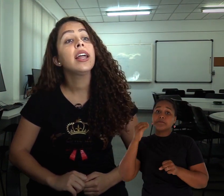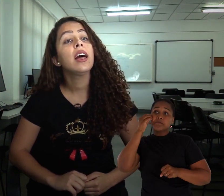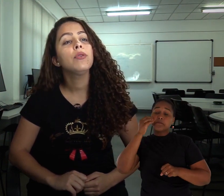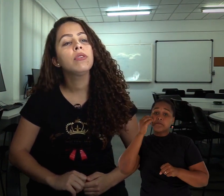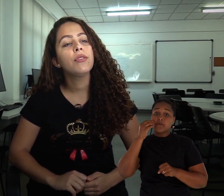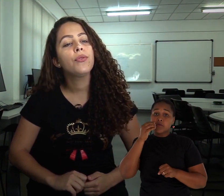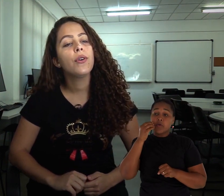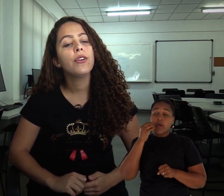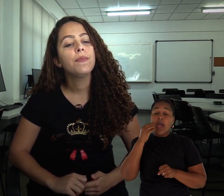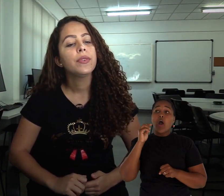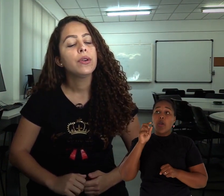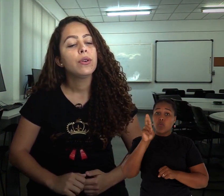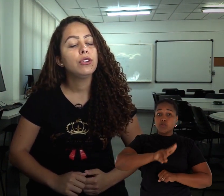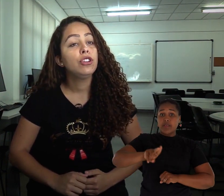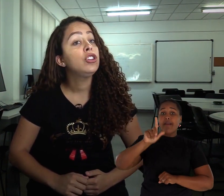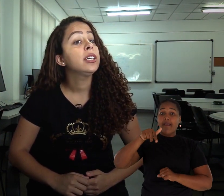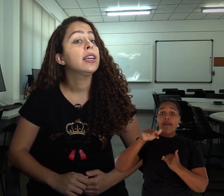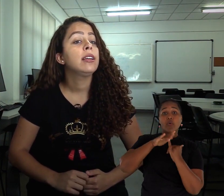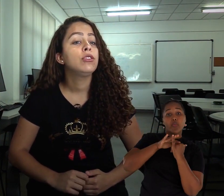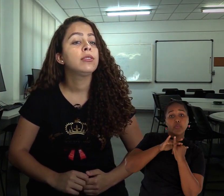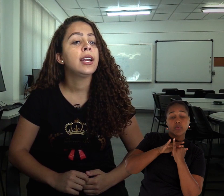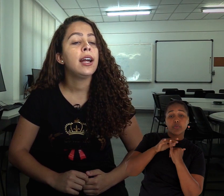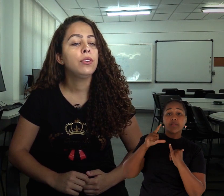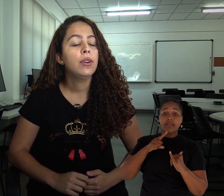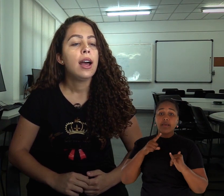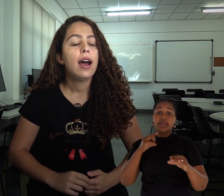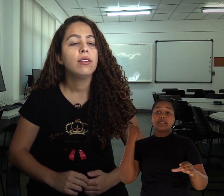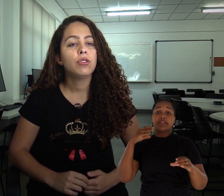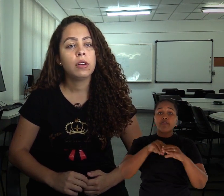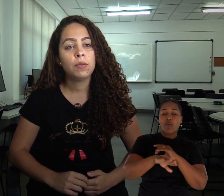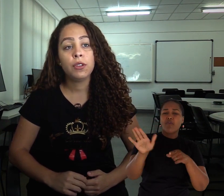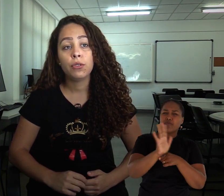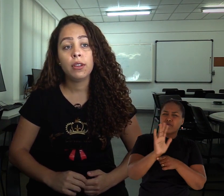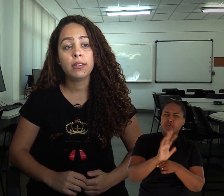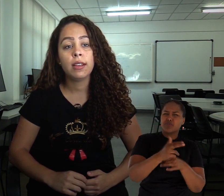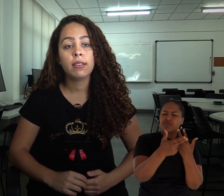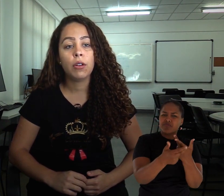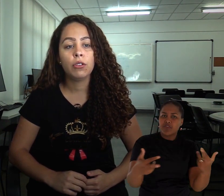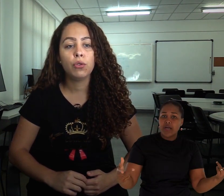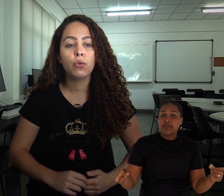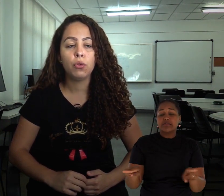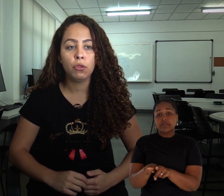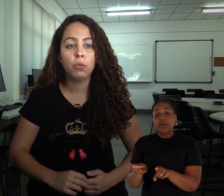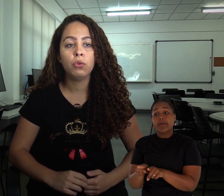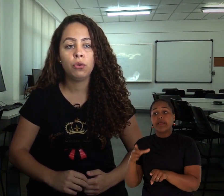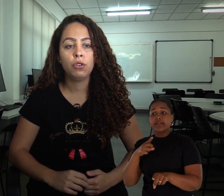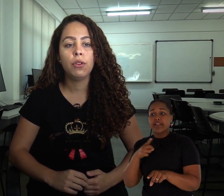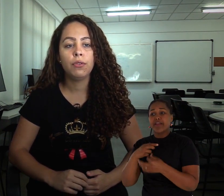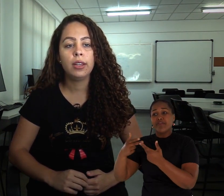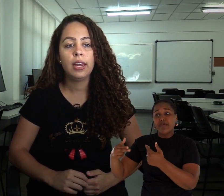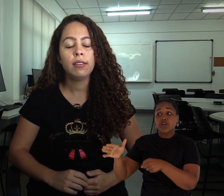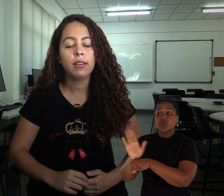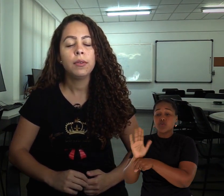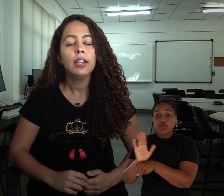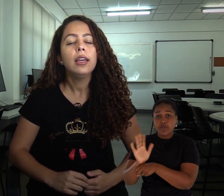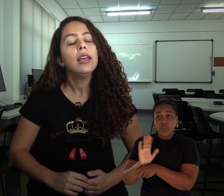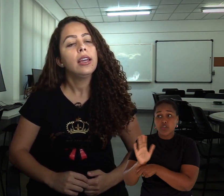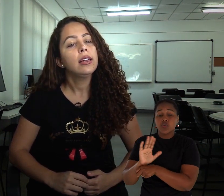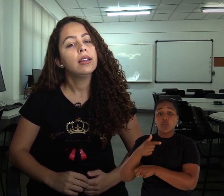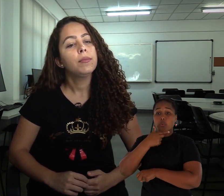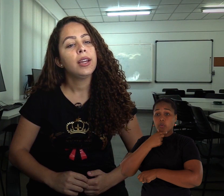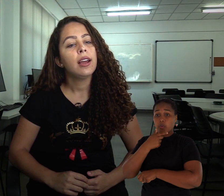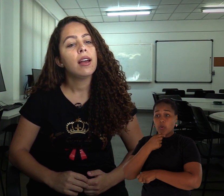mim foi o canal do CFO, onde tinha registrado as transmissões das aulas do curso Moodle de Love Lace